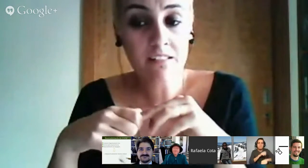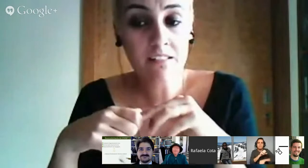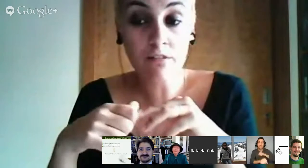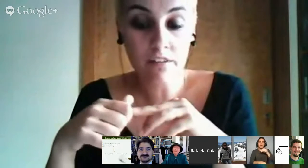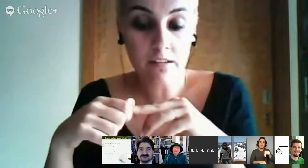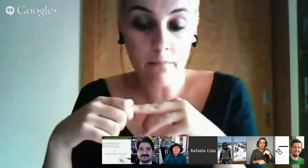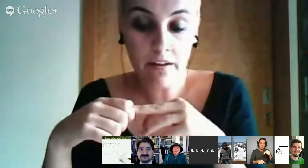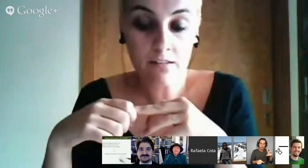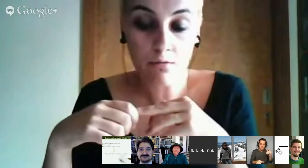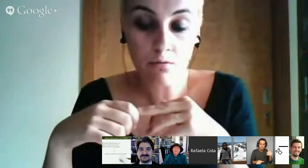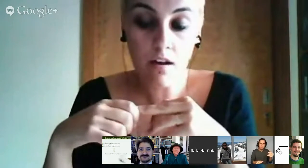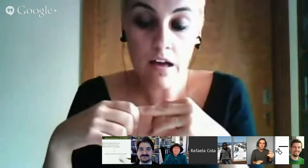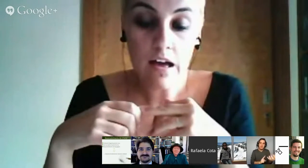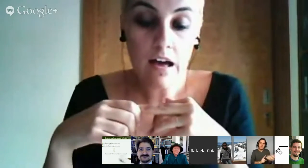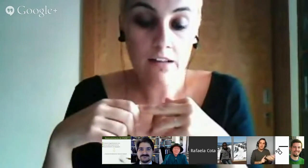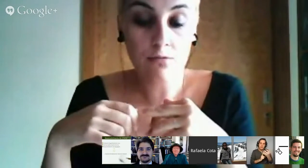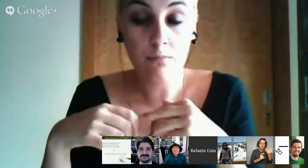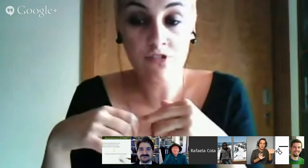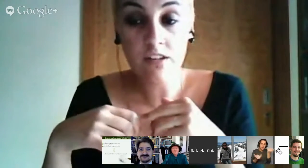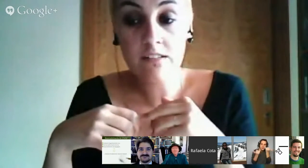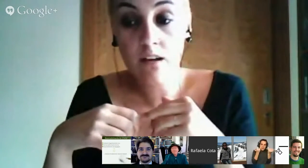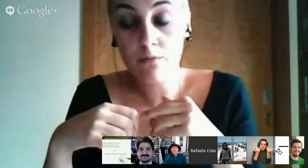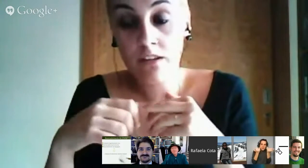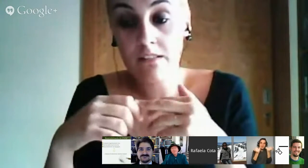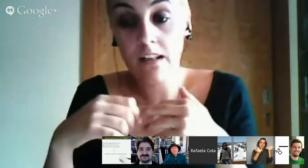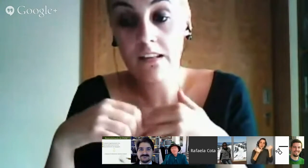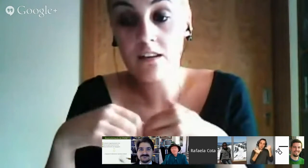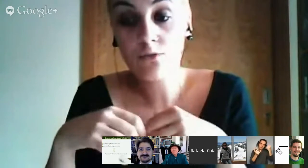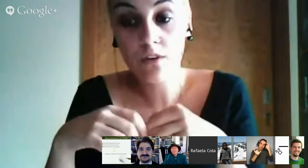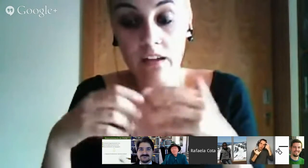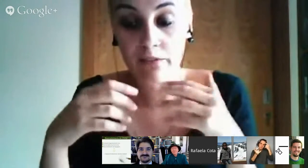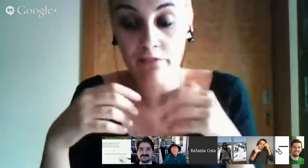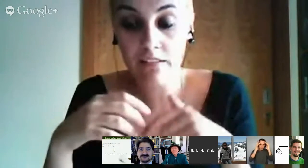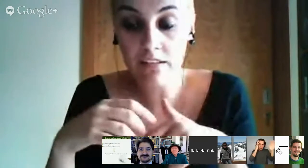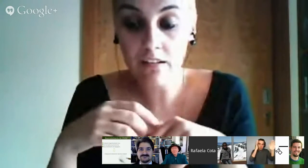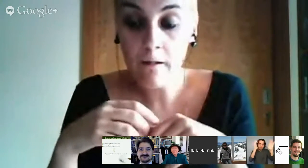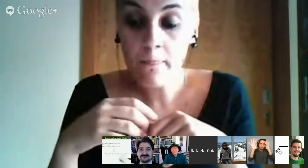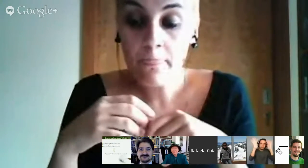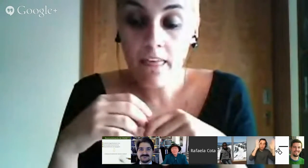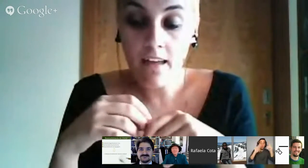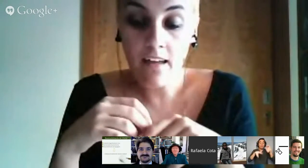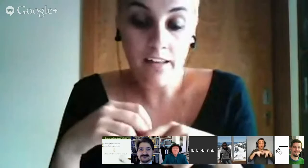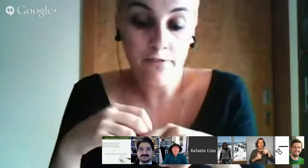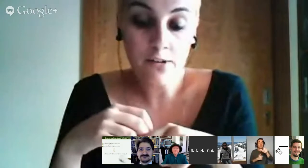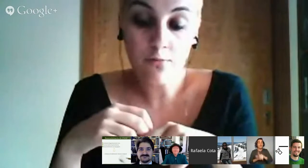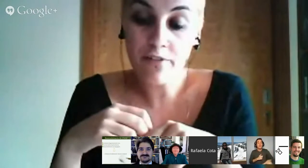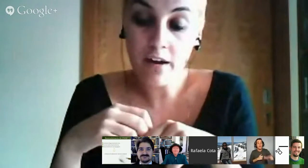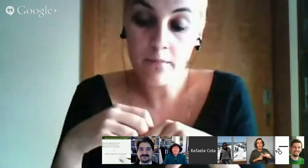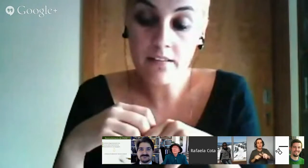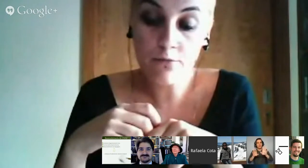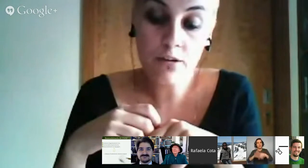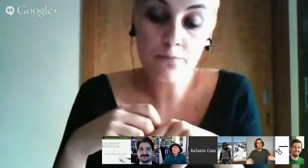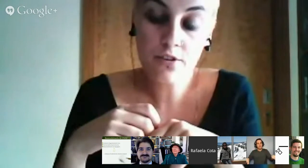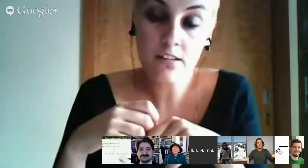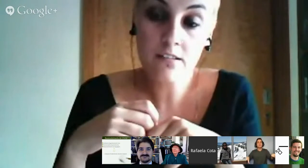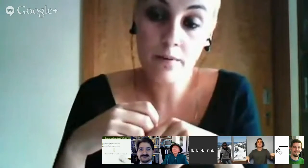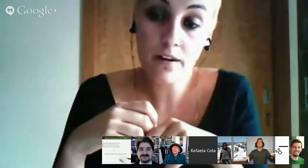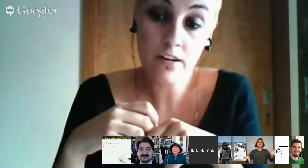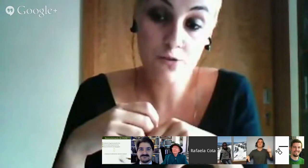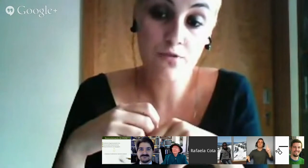vai desenvolver também a sua imaginação. Portanto, literatura infantil é, de facto, uma ferramenta muito importante para que este